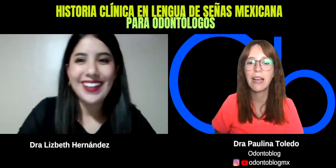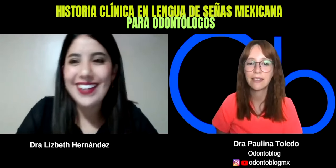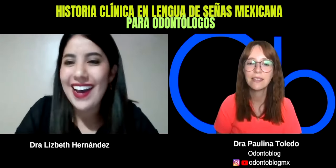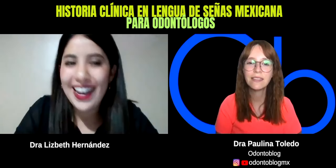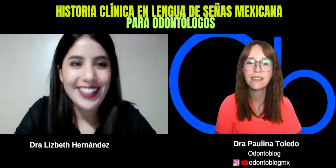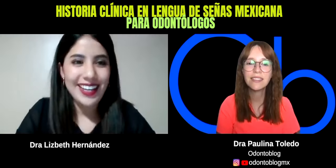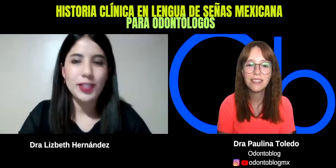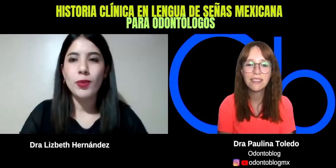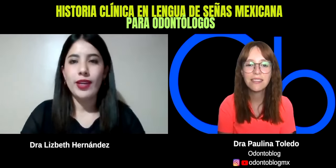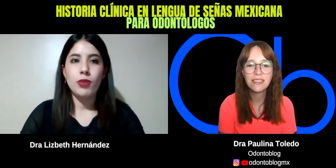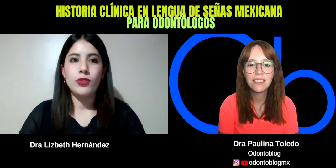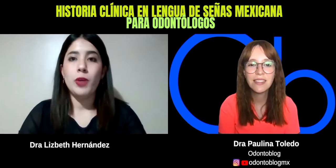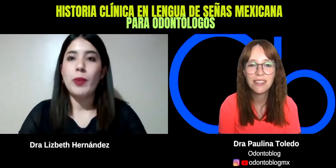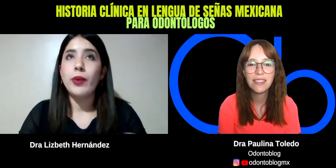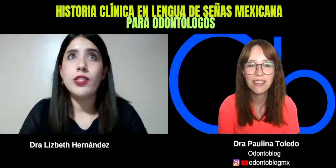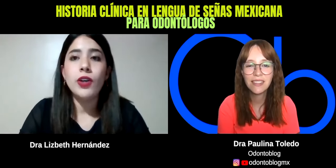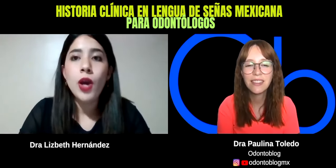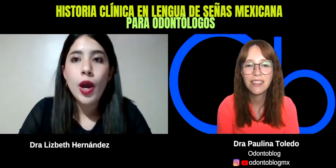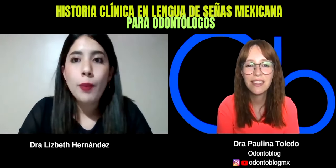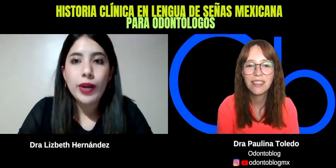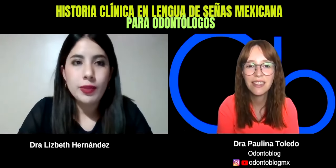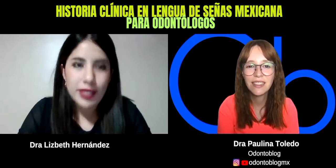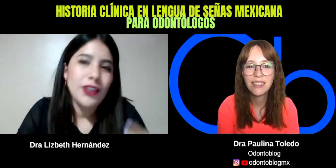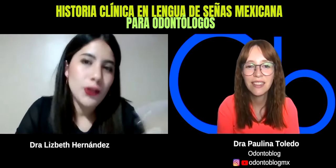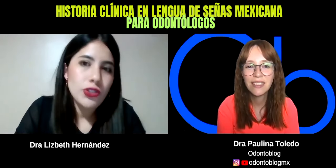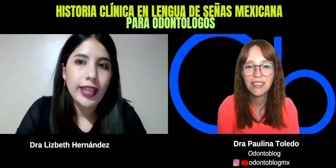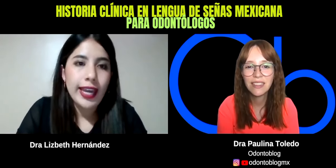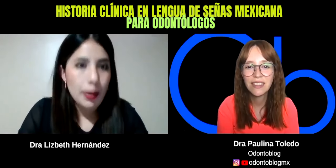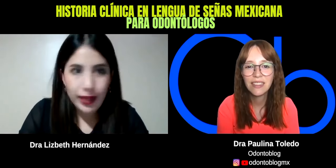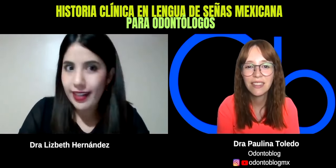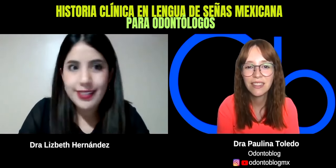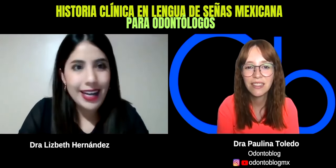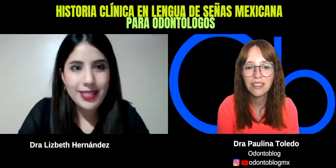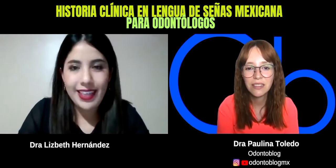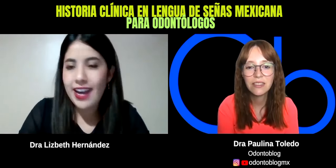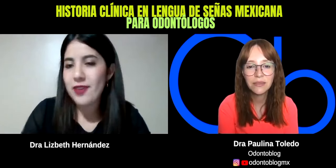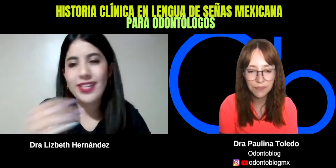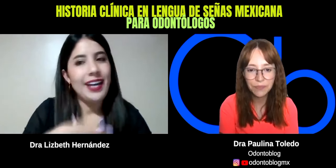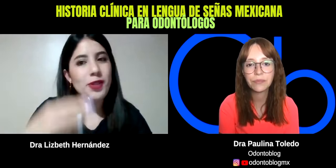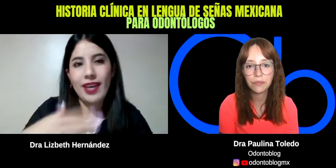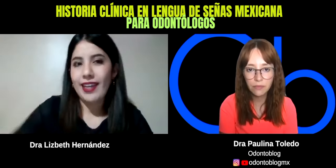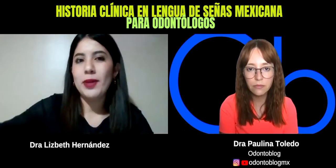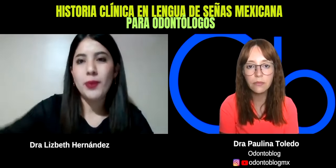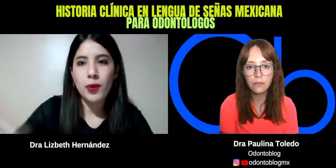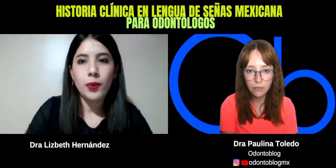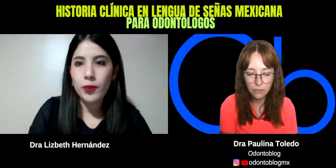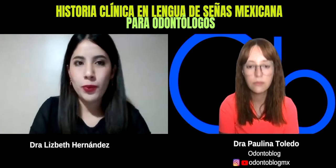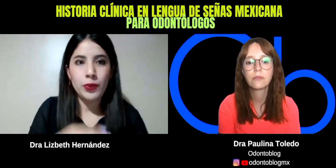Así es como diríamos nuestro nombre. Por eso menciono justo que el aprenderse el abecedario ya nos va a dar como un